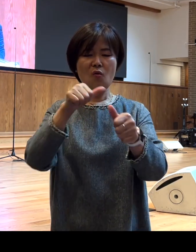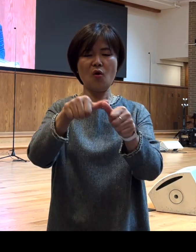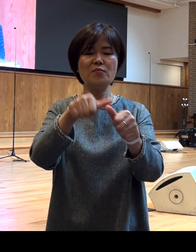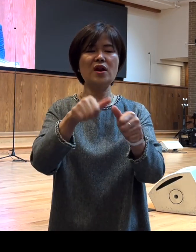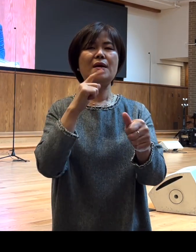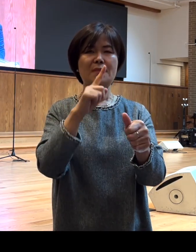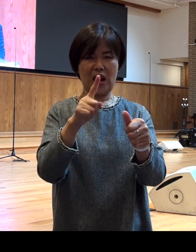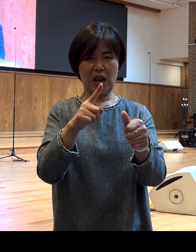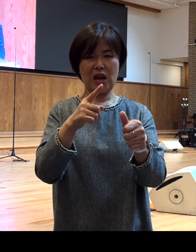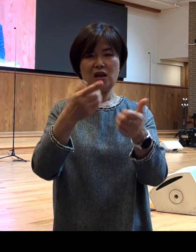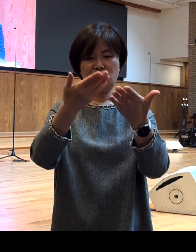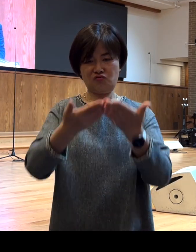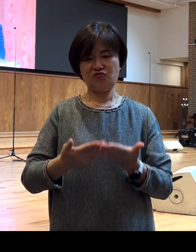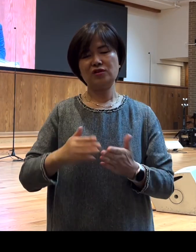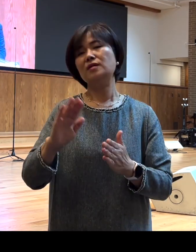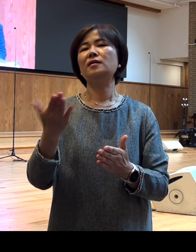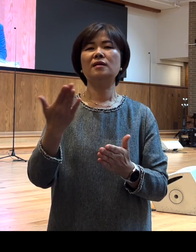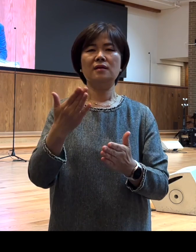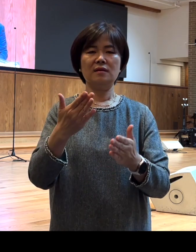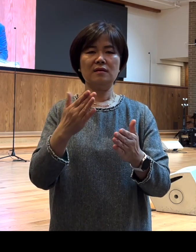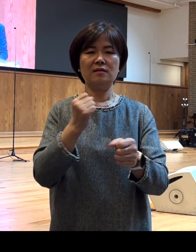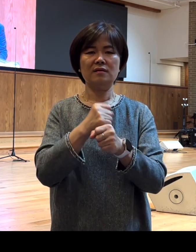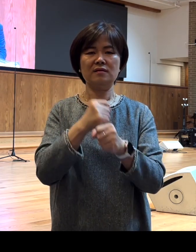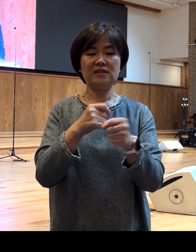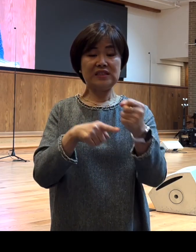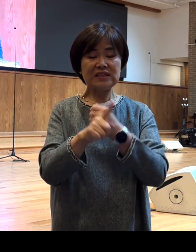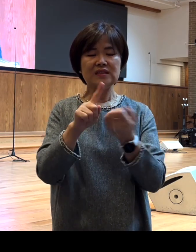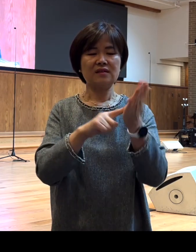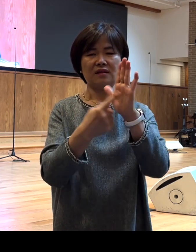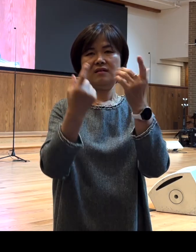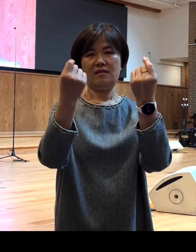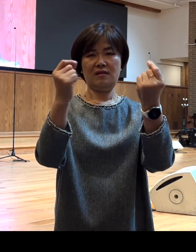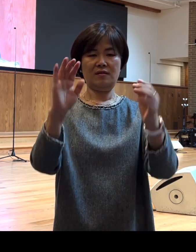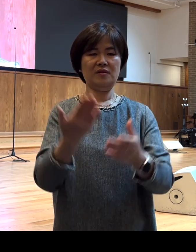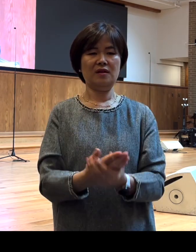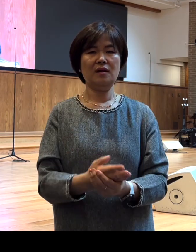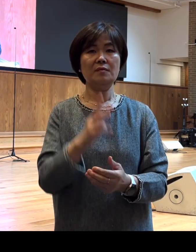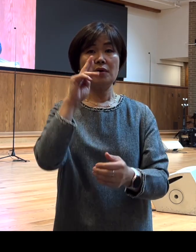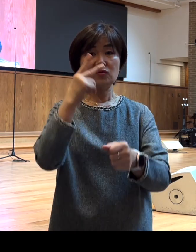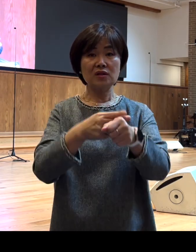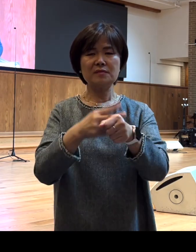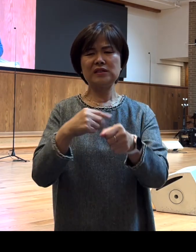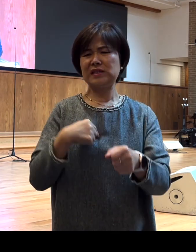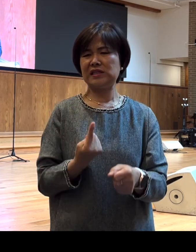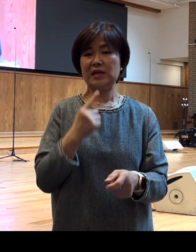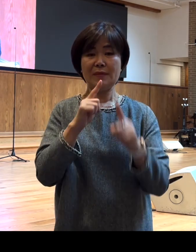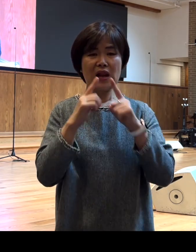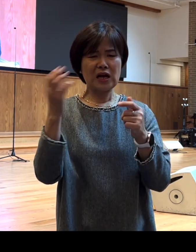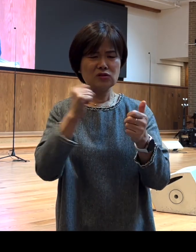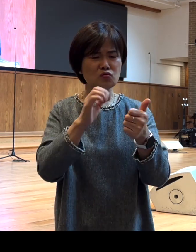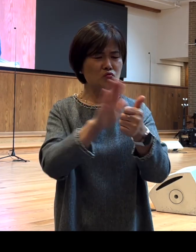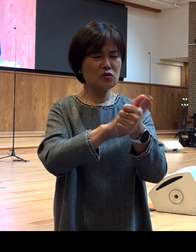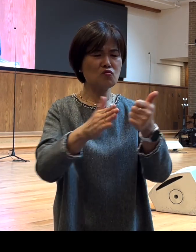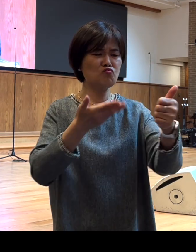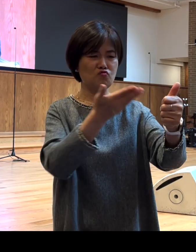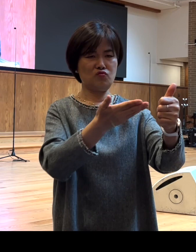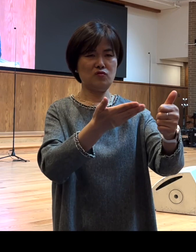사실을 암시하고 있었던 것 같습니다 그럼 바울은 자신의 말로 위로한 것이 아닙니다 자신의 말로